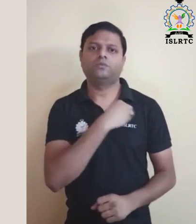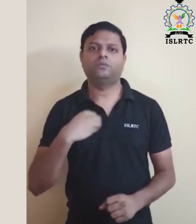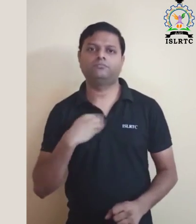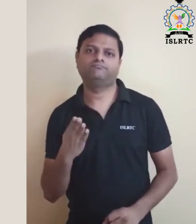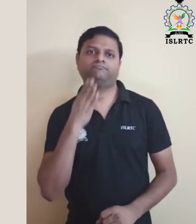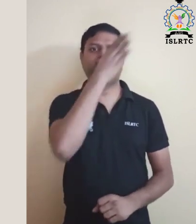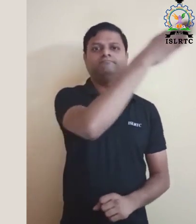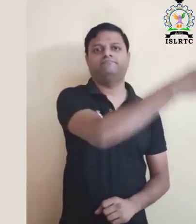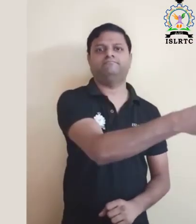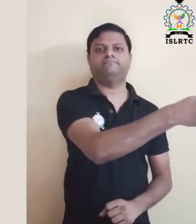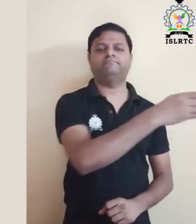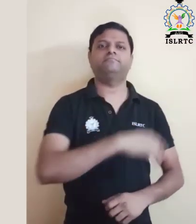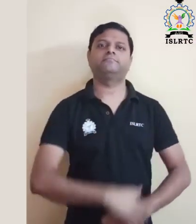डोक्टर से संपग करें